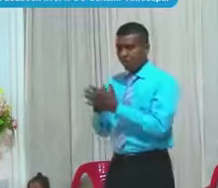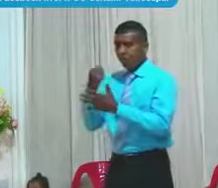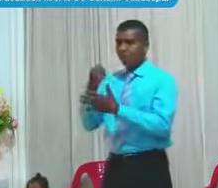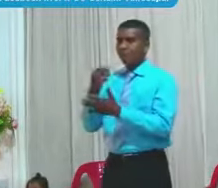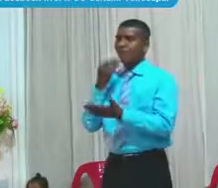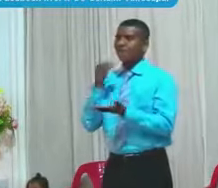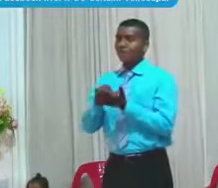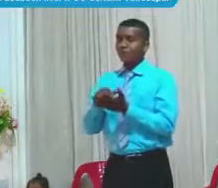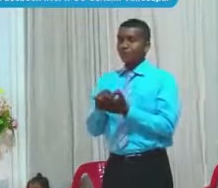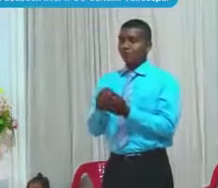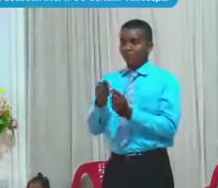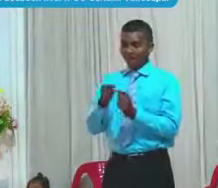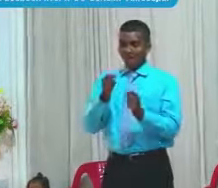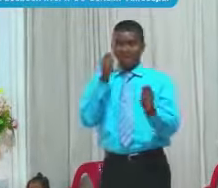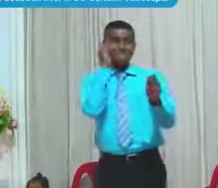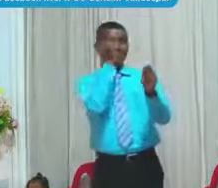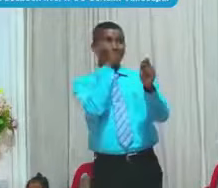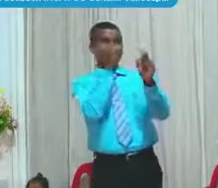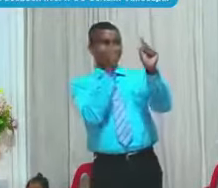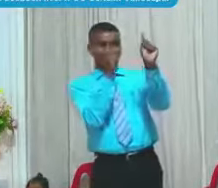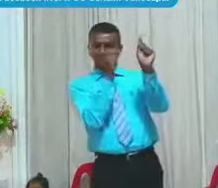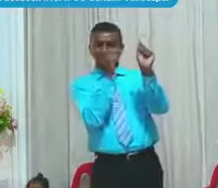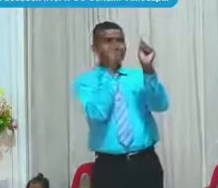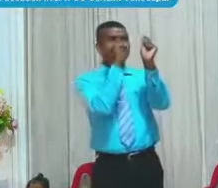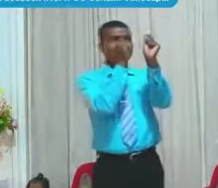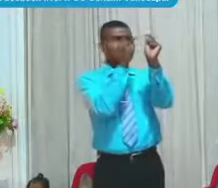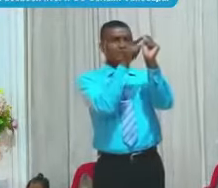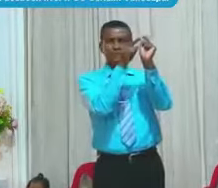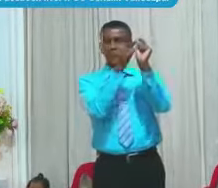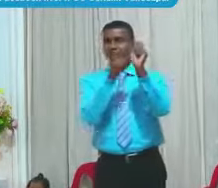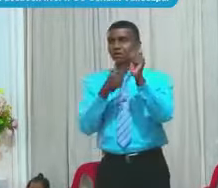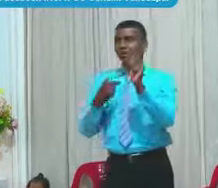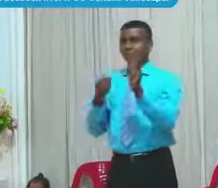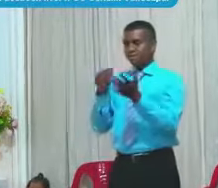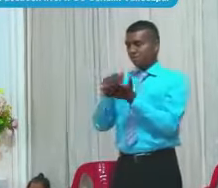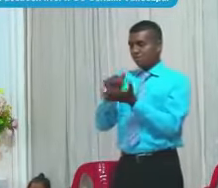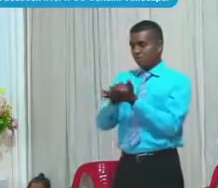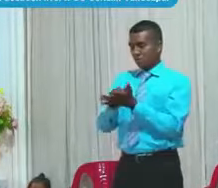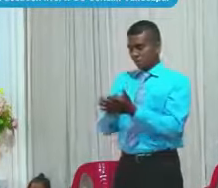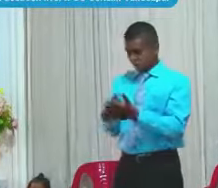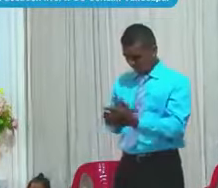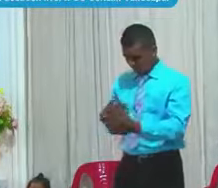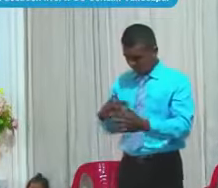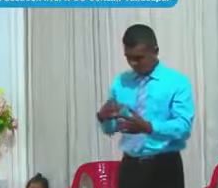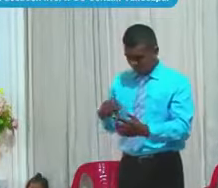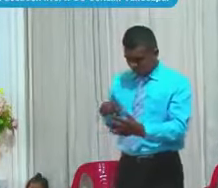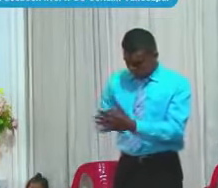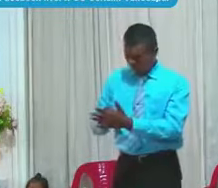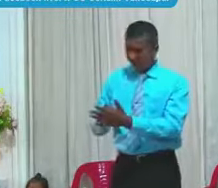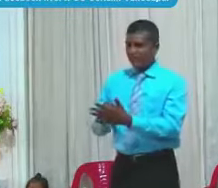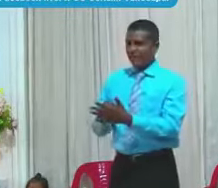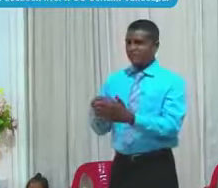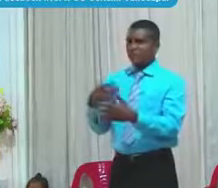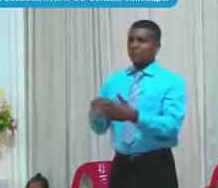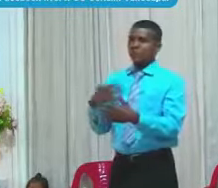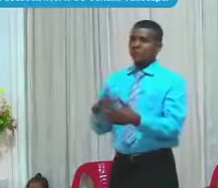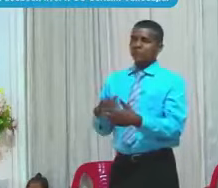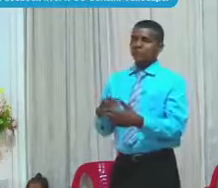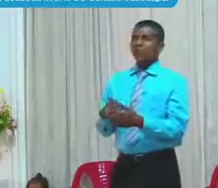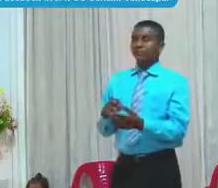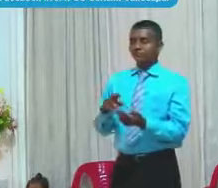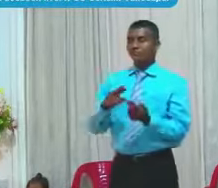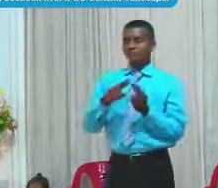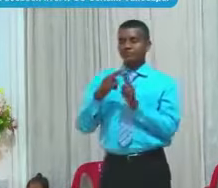punta Eso es El Señor Le dice Mire Usted lo que está Haciendo